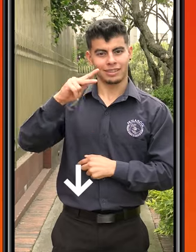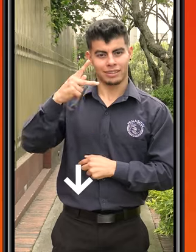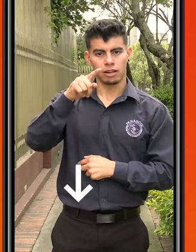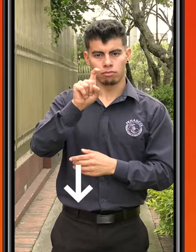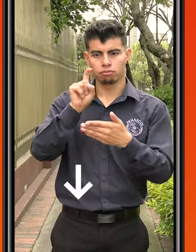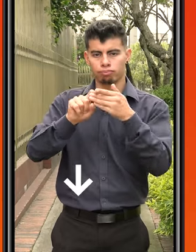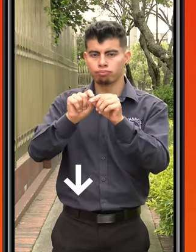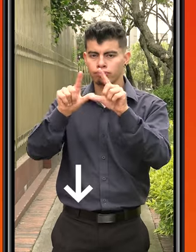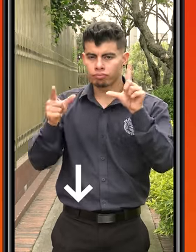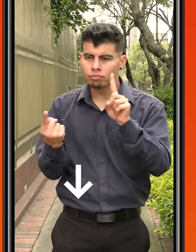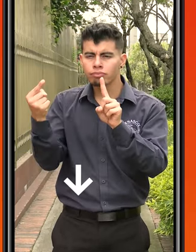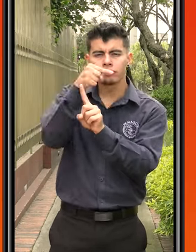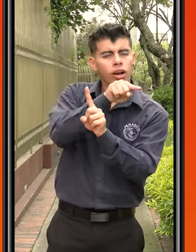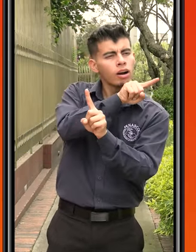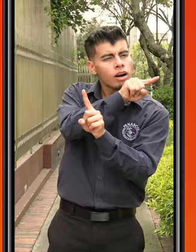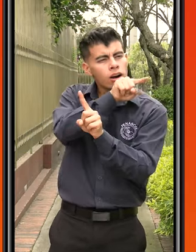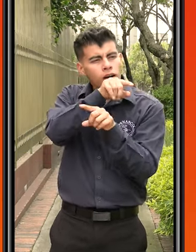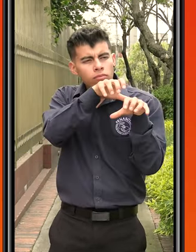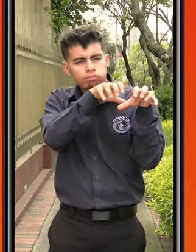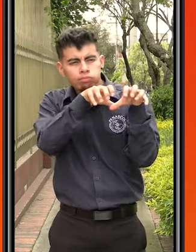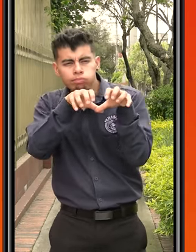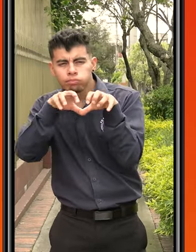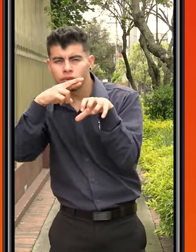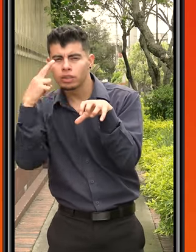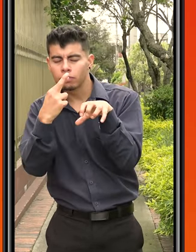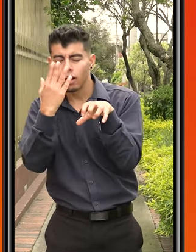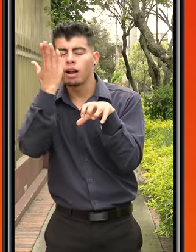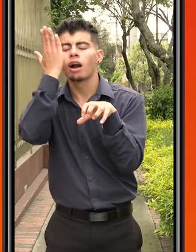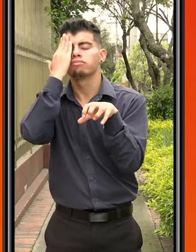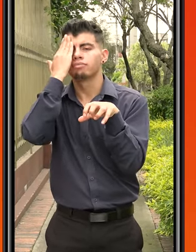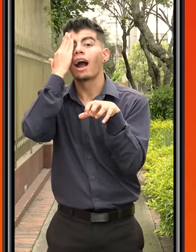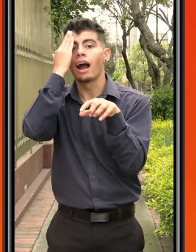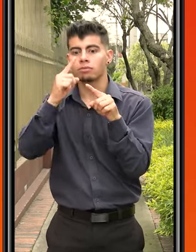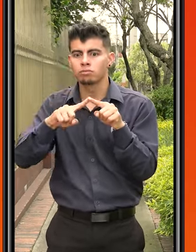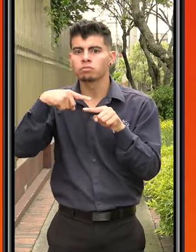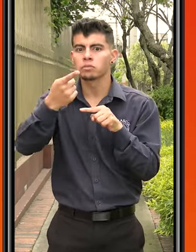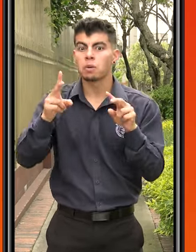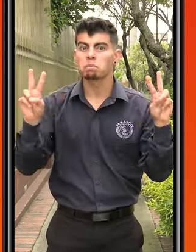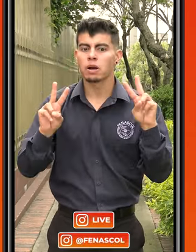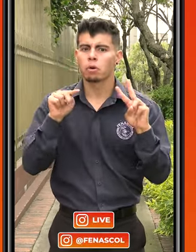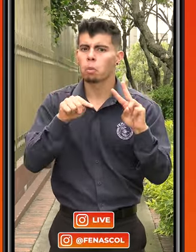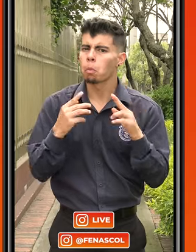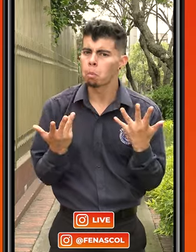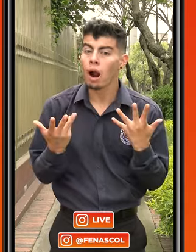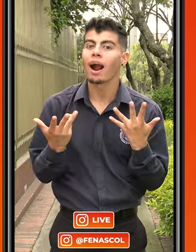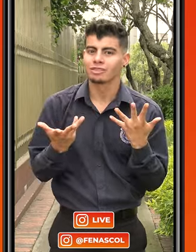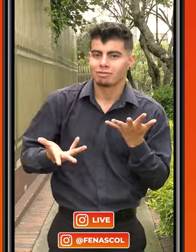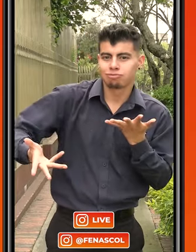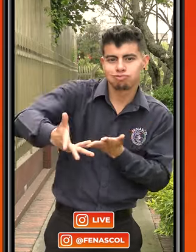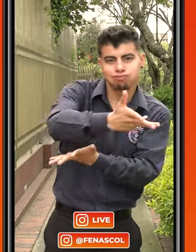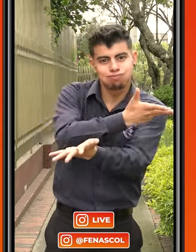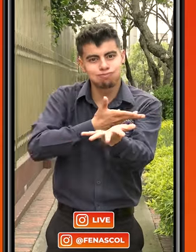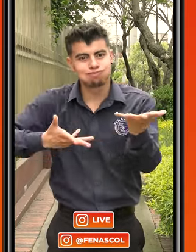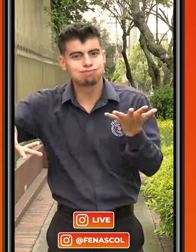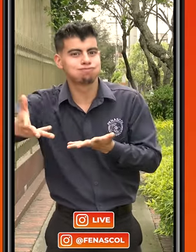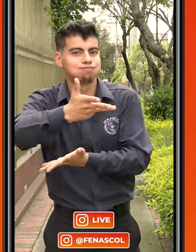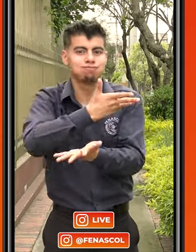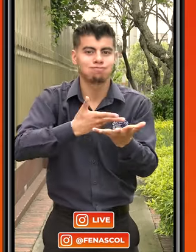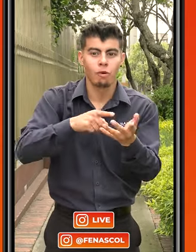repetir la visualización para tenerlos en cuenta, y así en el en vivo, podamos conversar al respecto, compartir dudas e inquietudes por parte de las